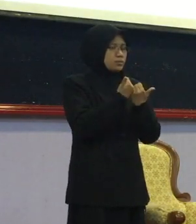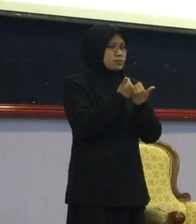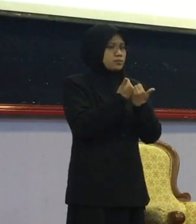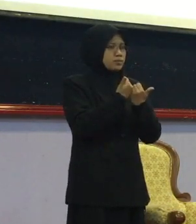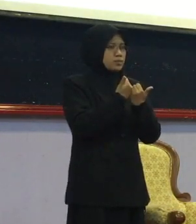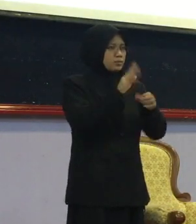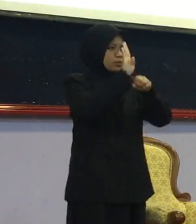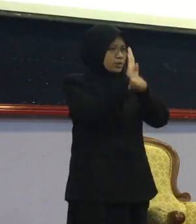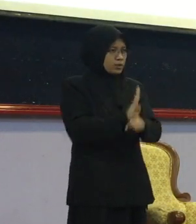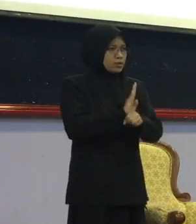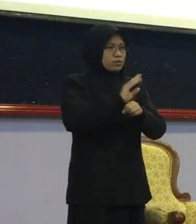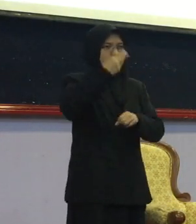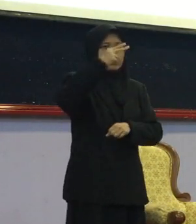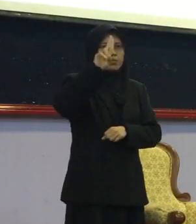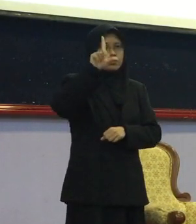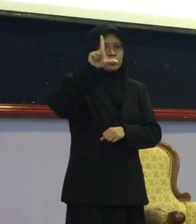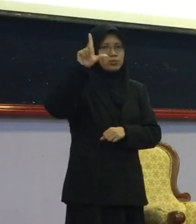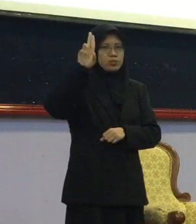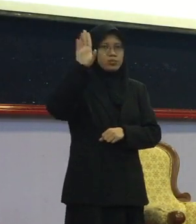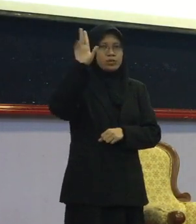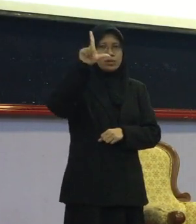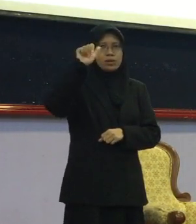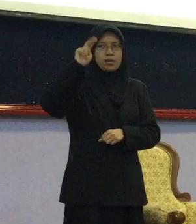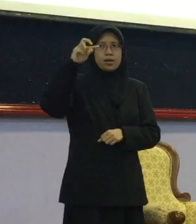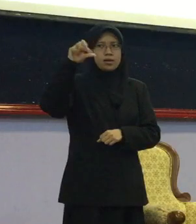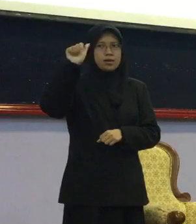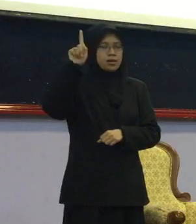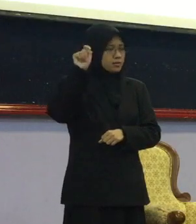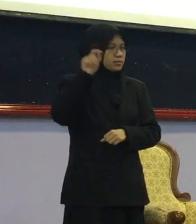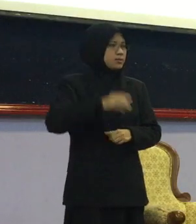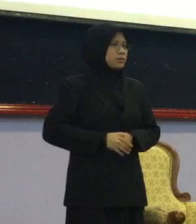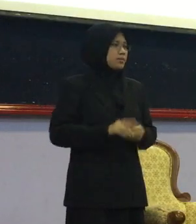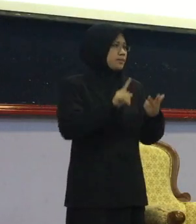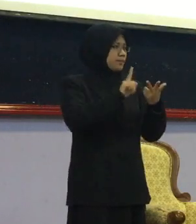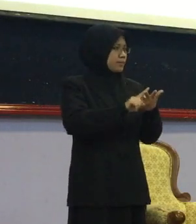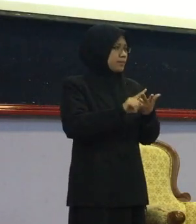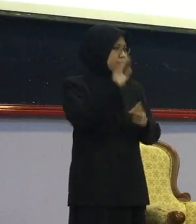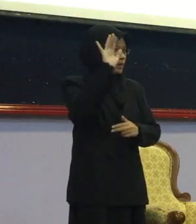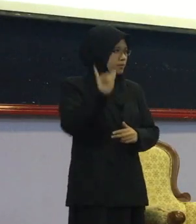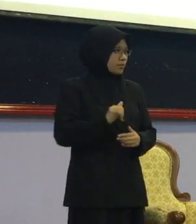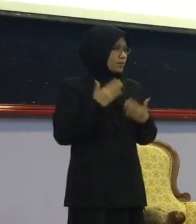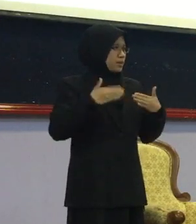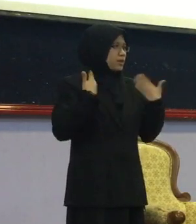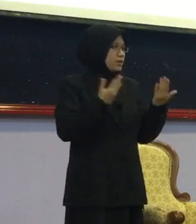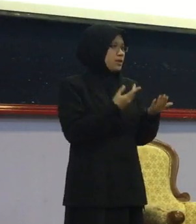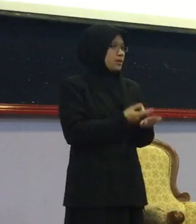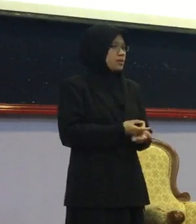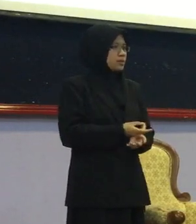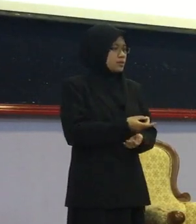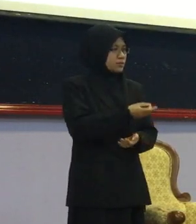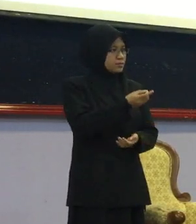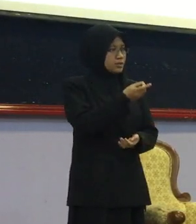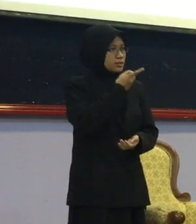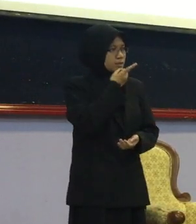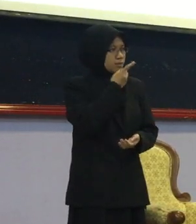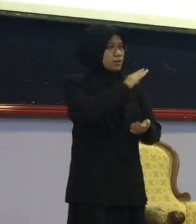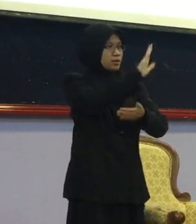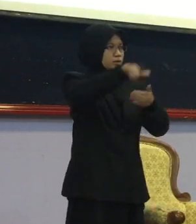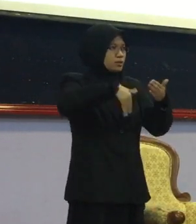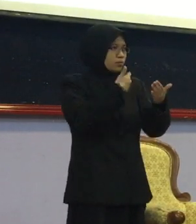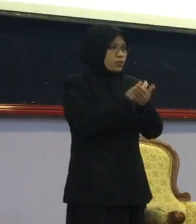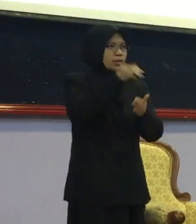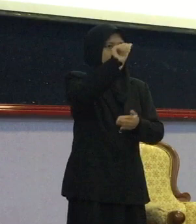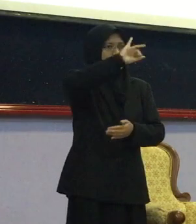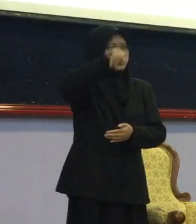Encik Muhammad Yang berbahagia datin Dan semua ahli jatuh